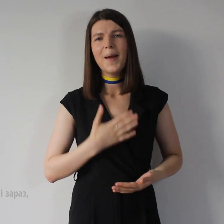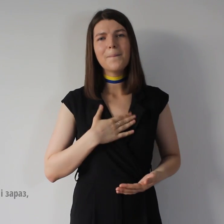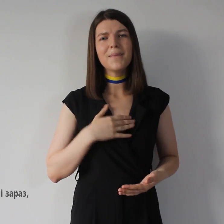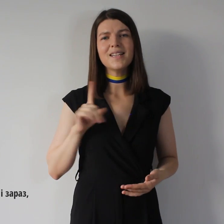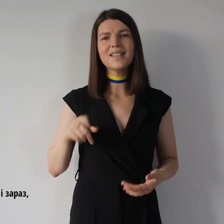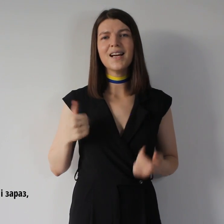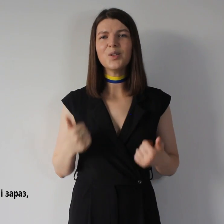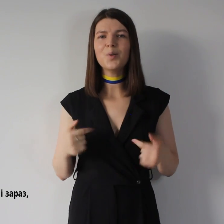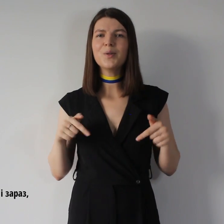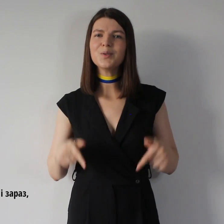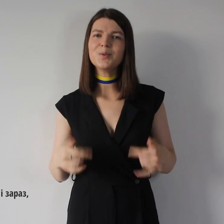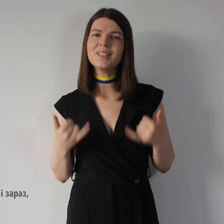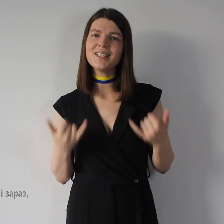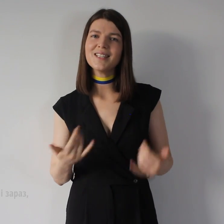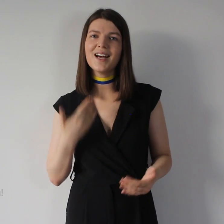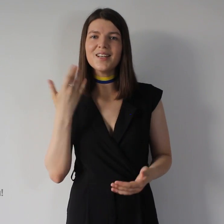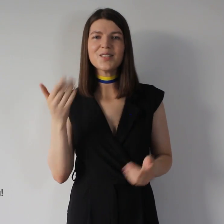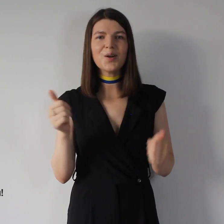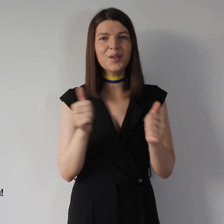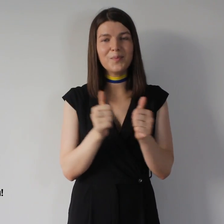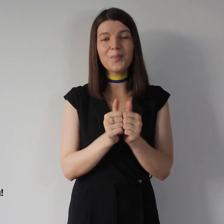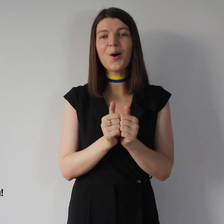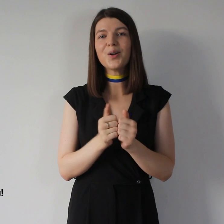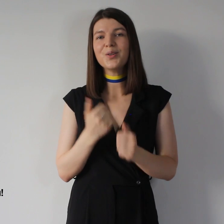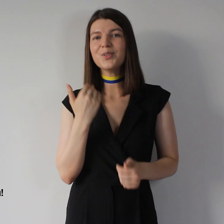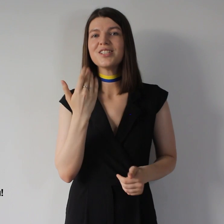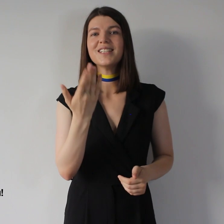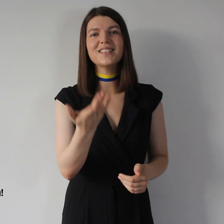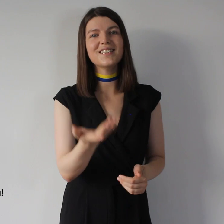Мені так добре бути зараз, коли поруч ти